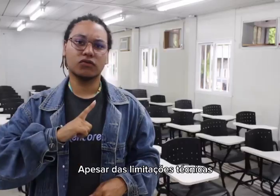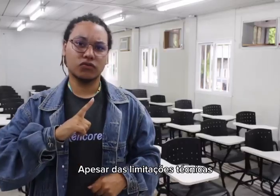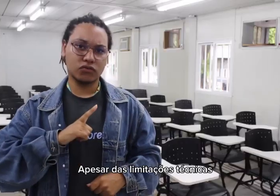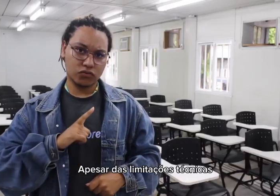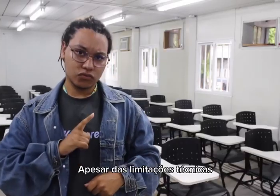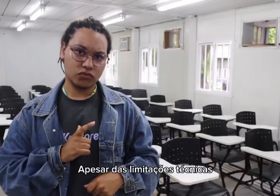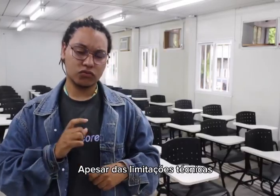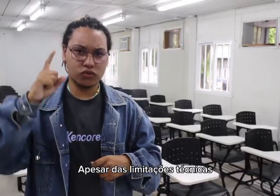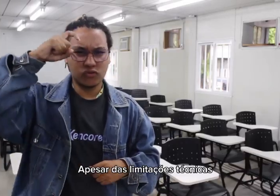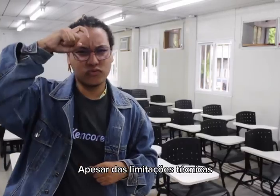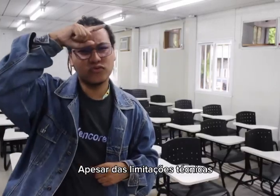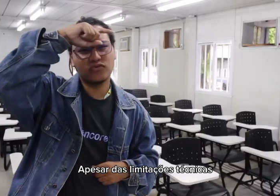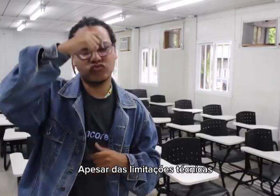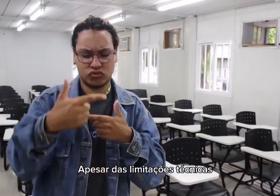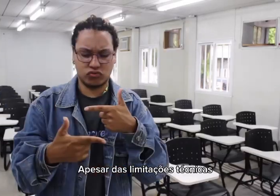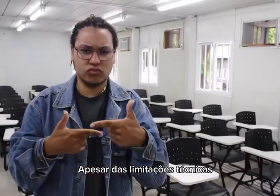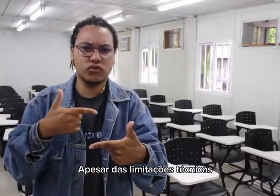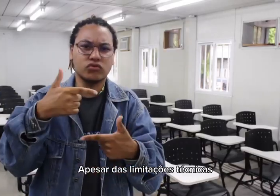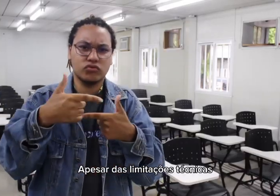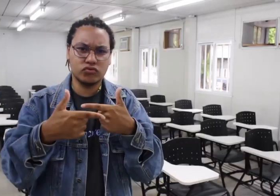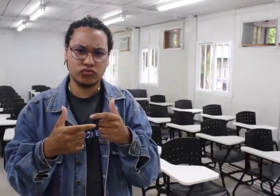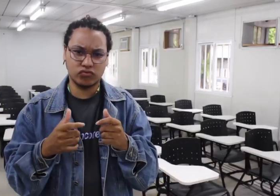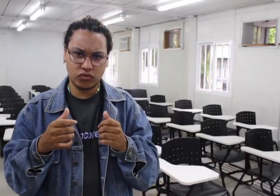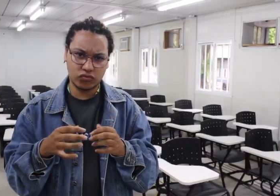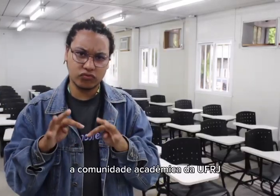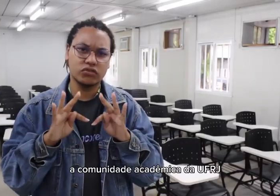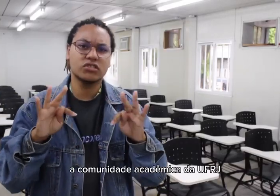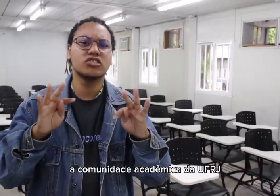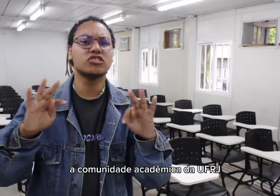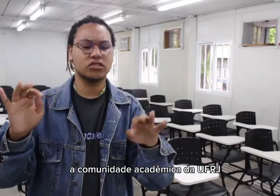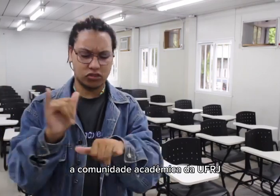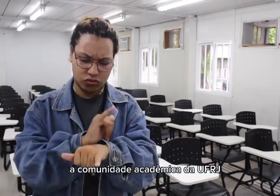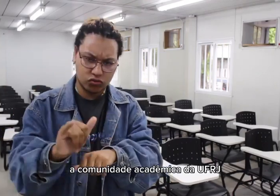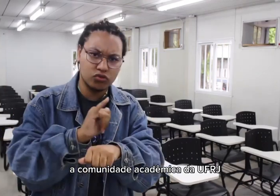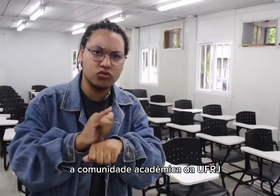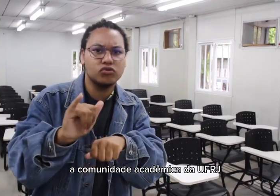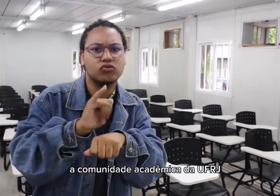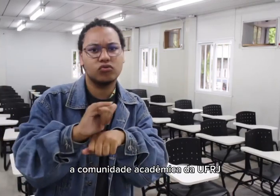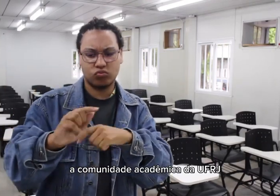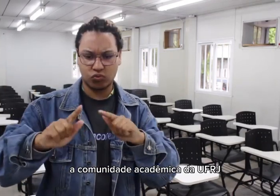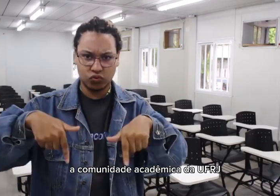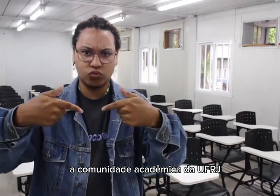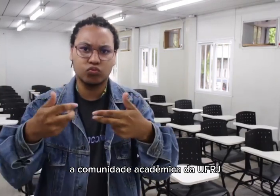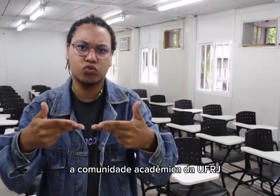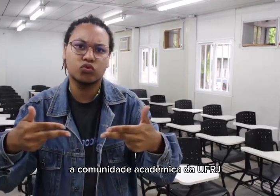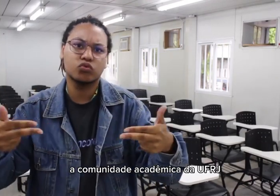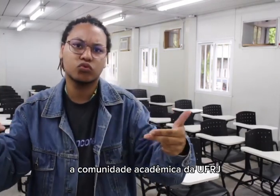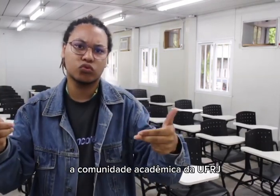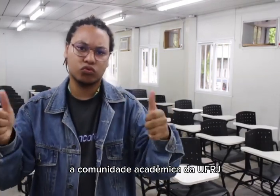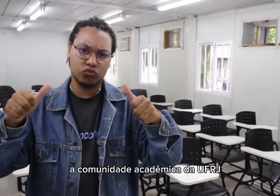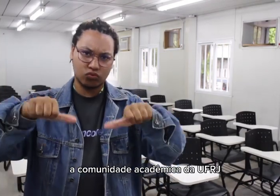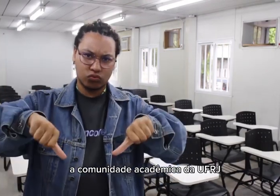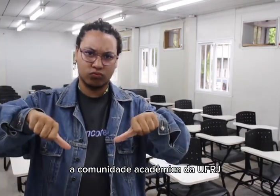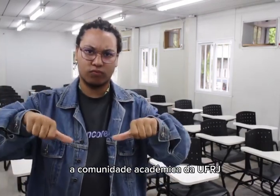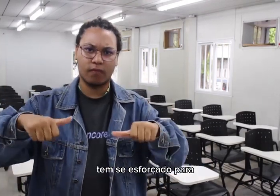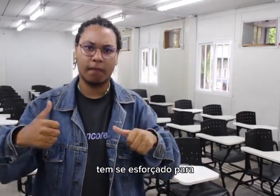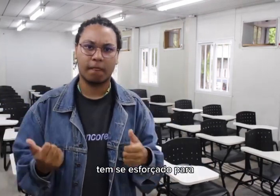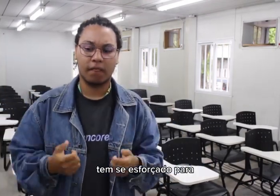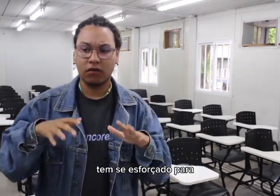Apesar das limitações técnicas, a comunidade acadêmica da UFRJ tem que se esforçar a inclusão das